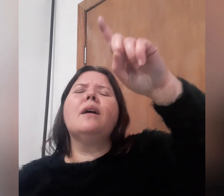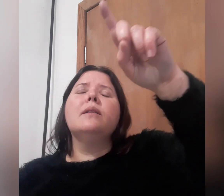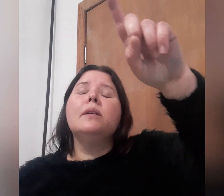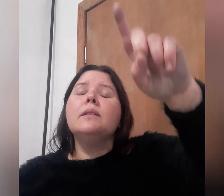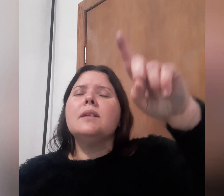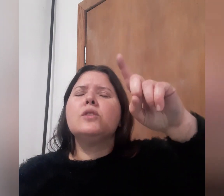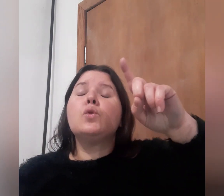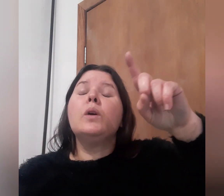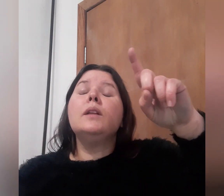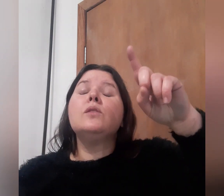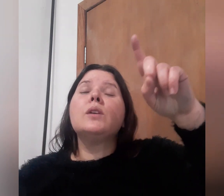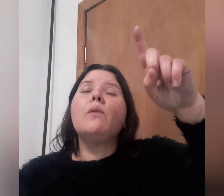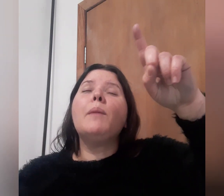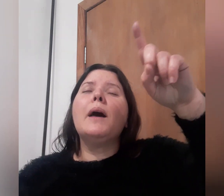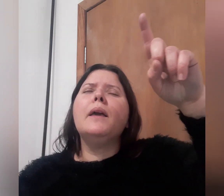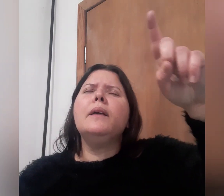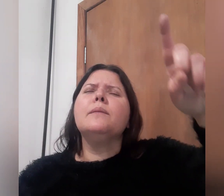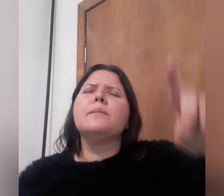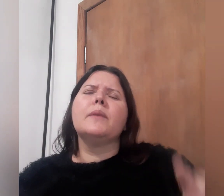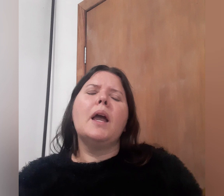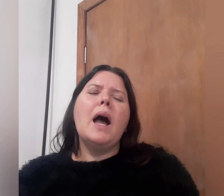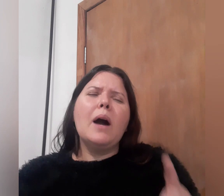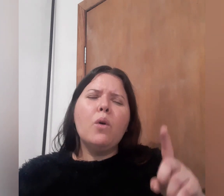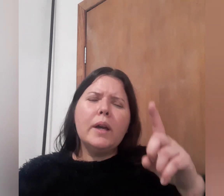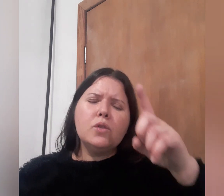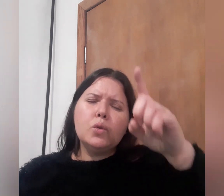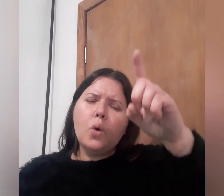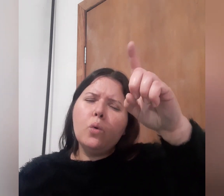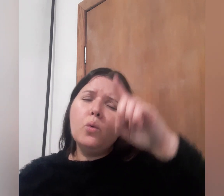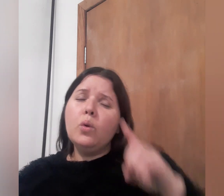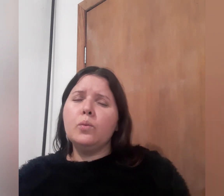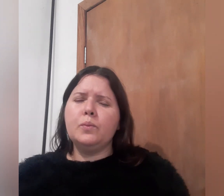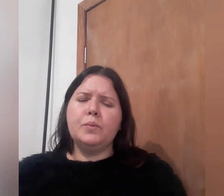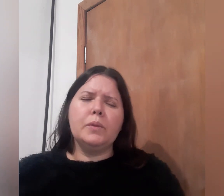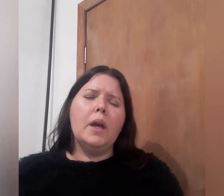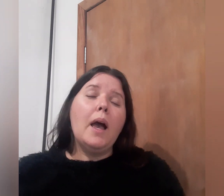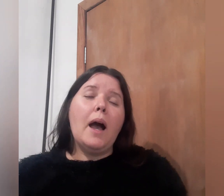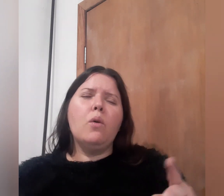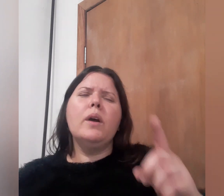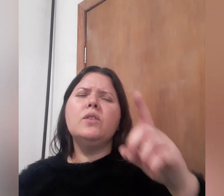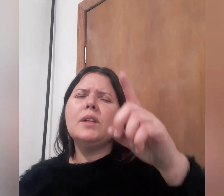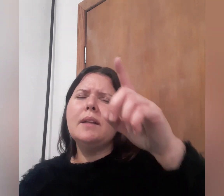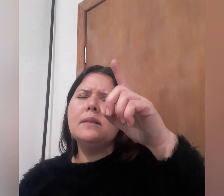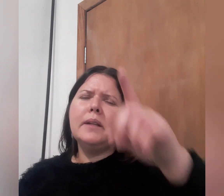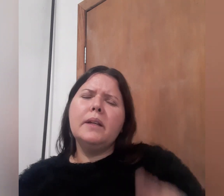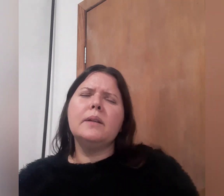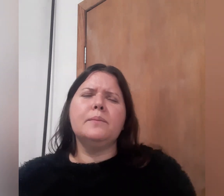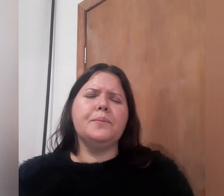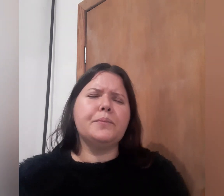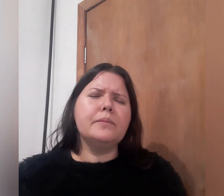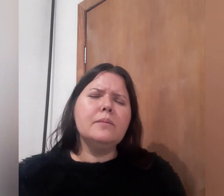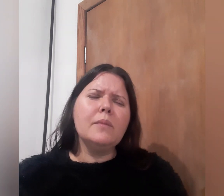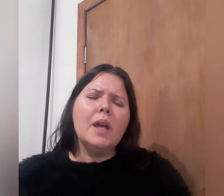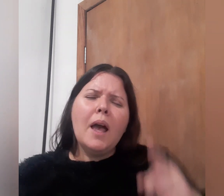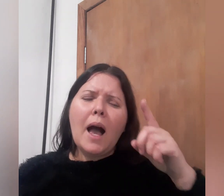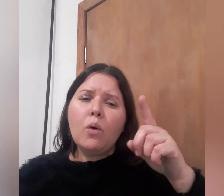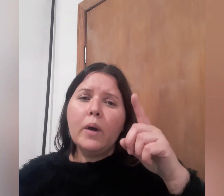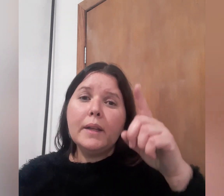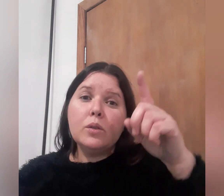dessas correntes que eu amarrei. A corrente do orgulho, a corrente da intriga, a corrente